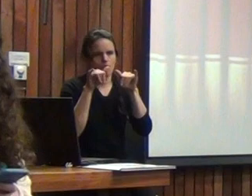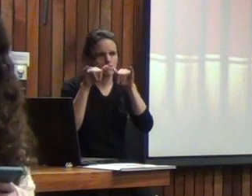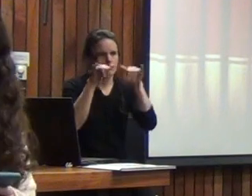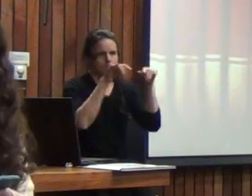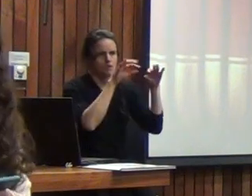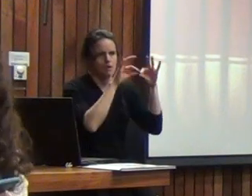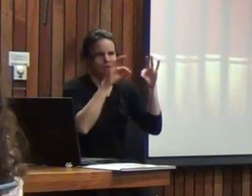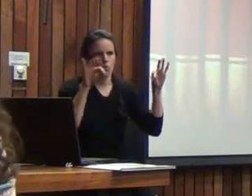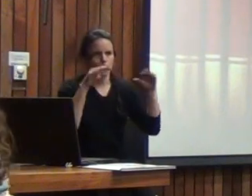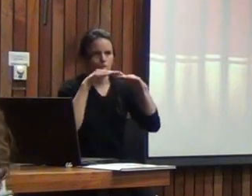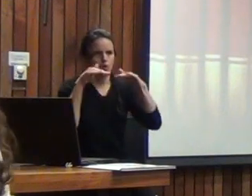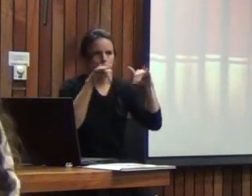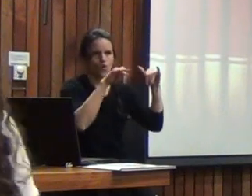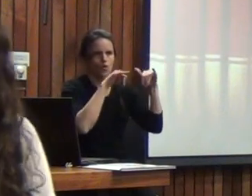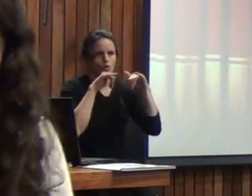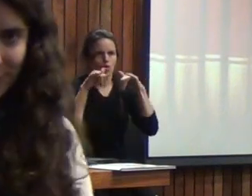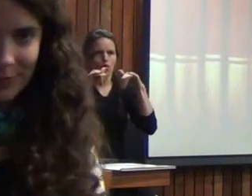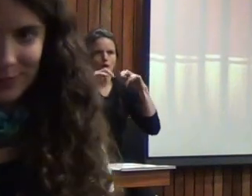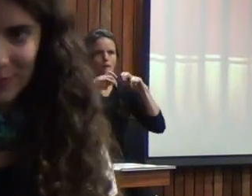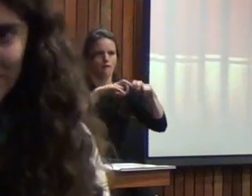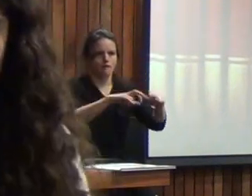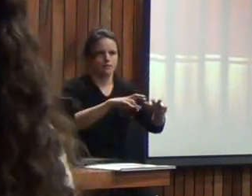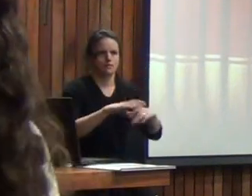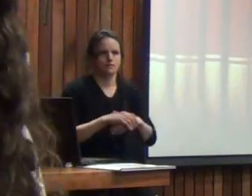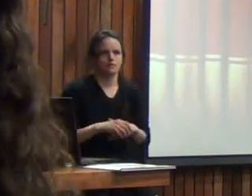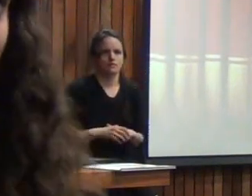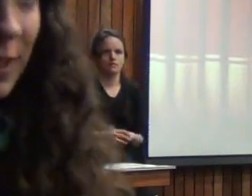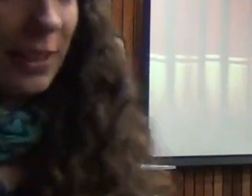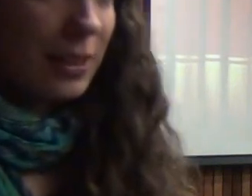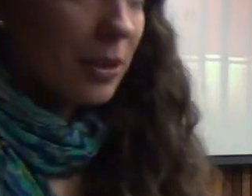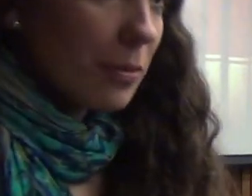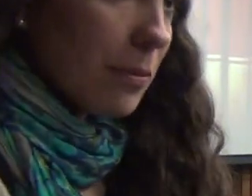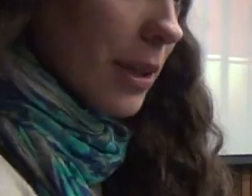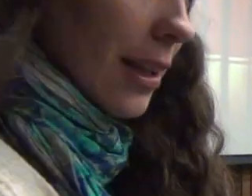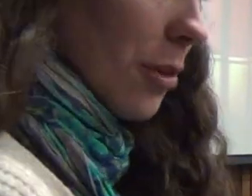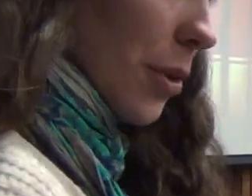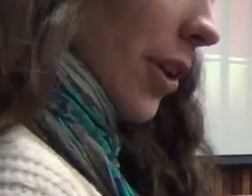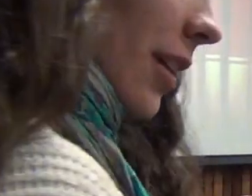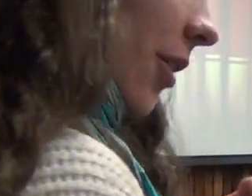dentro del análisis en relación al puntaje